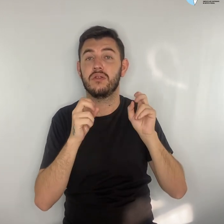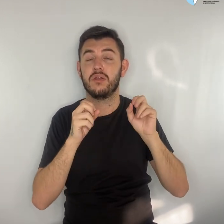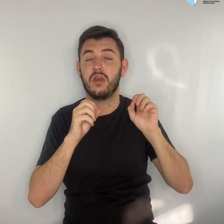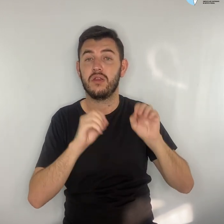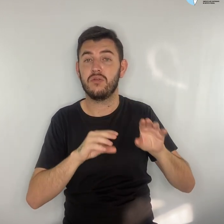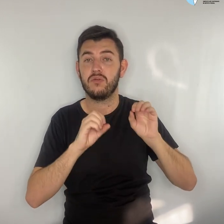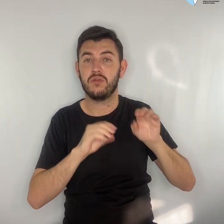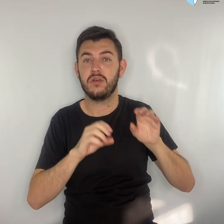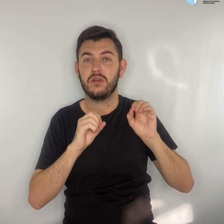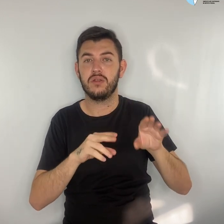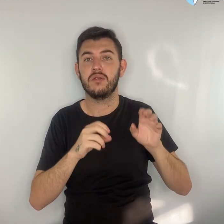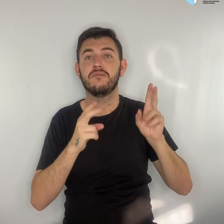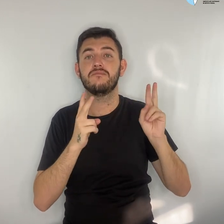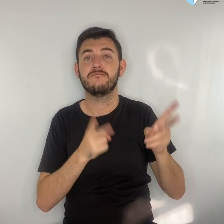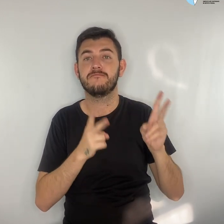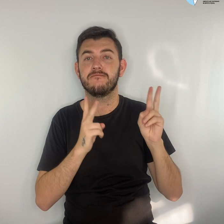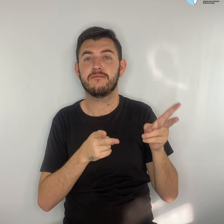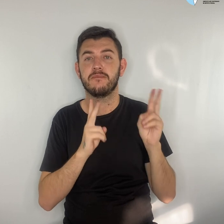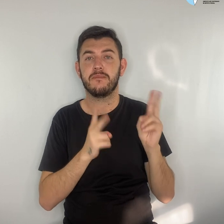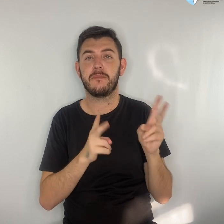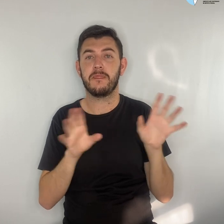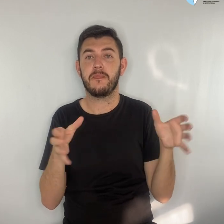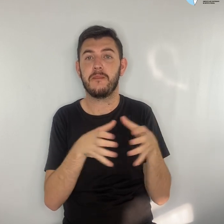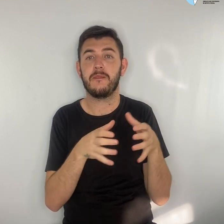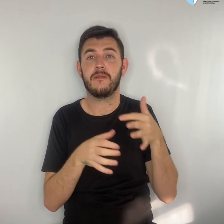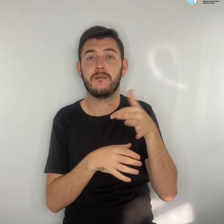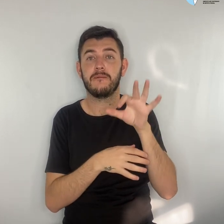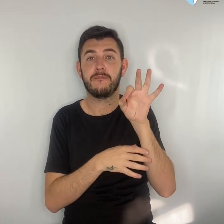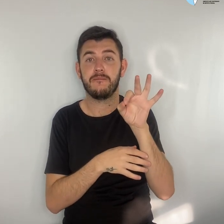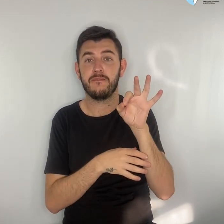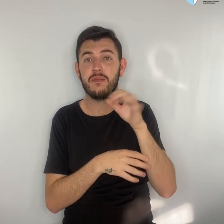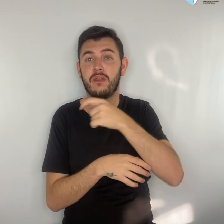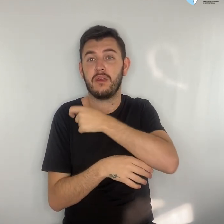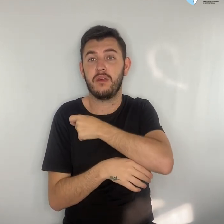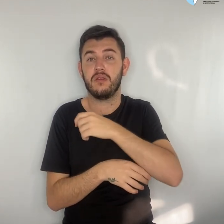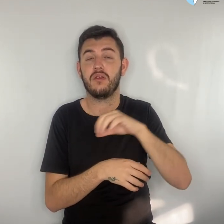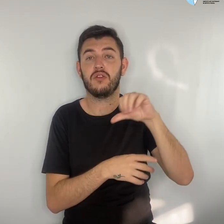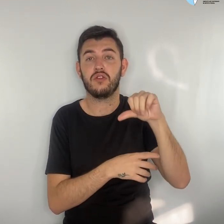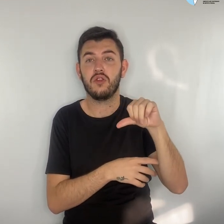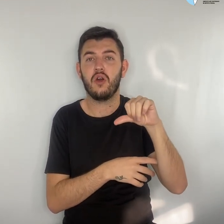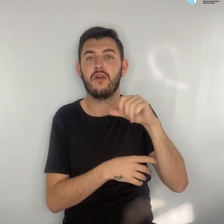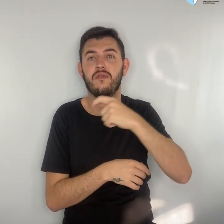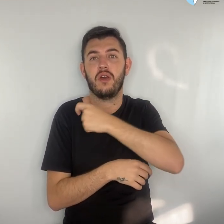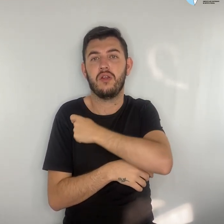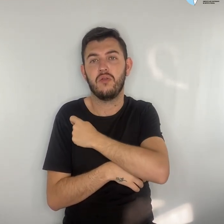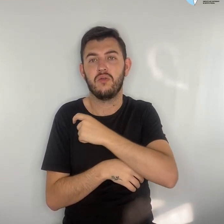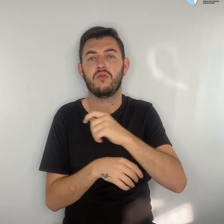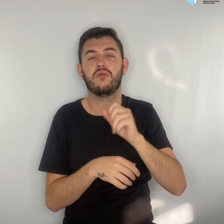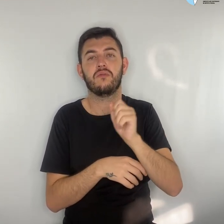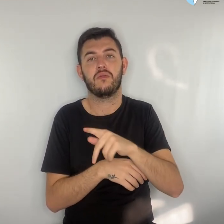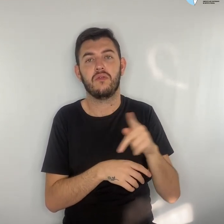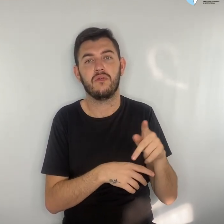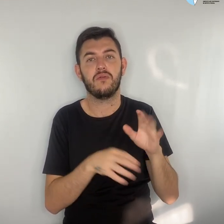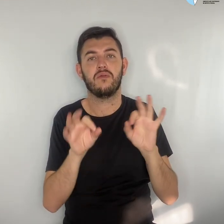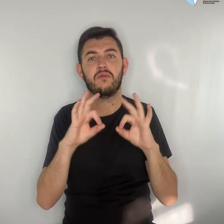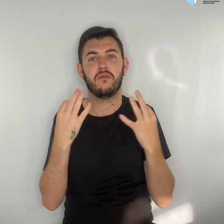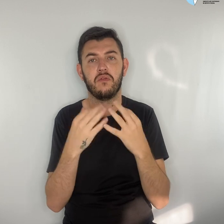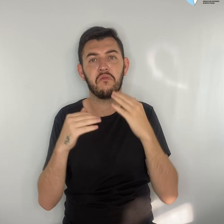9 em cada 10 alunos, professores e familiares concordam que o ensino à